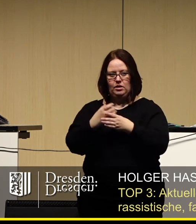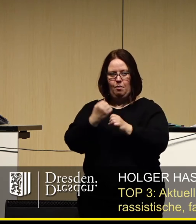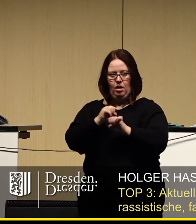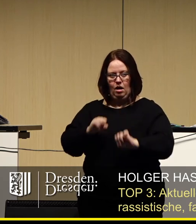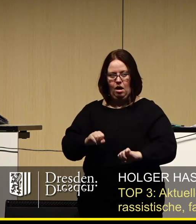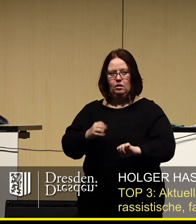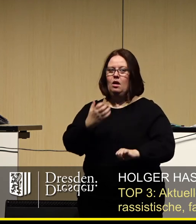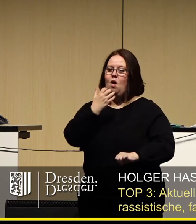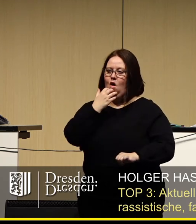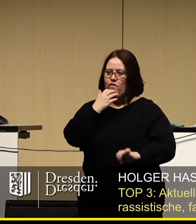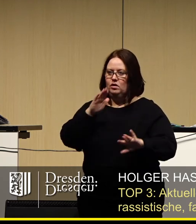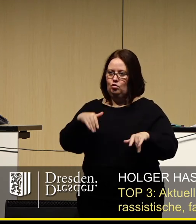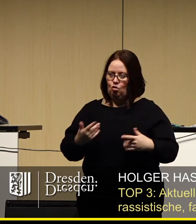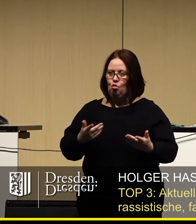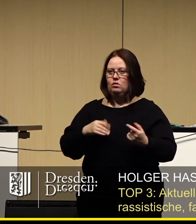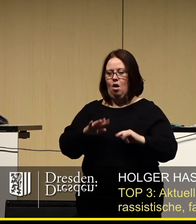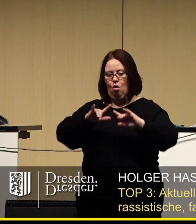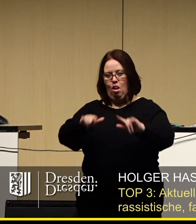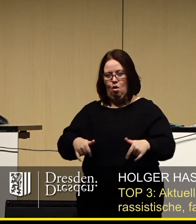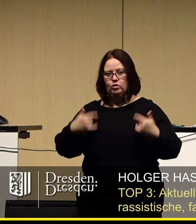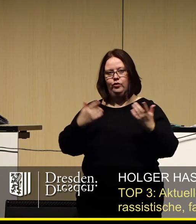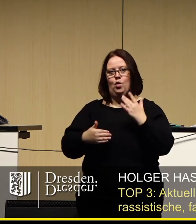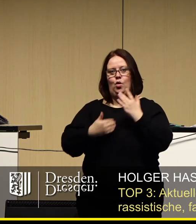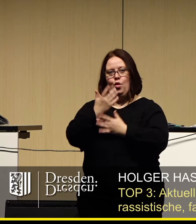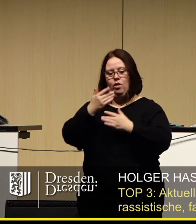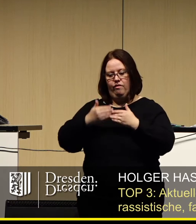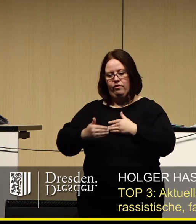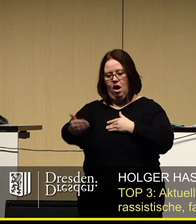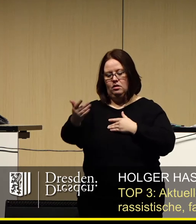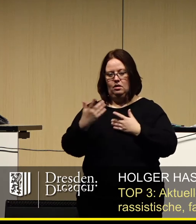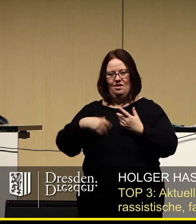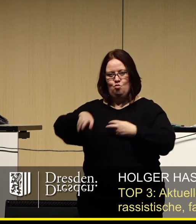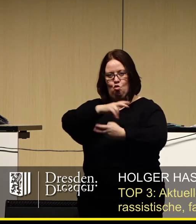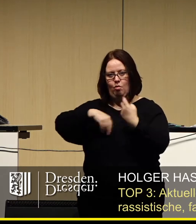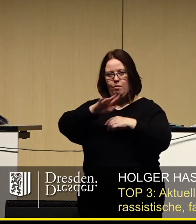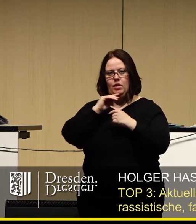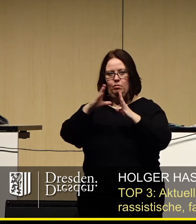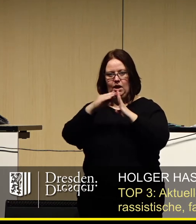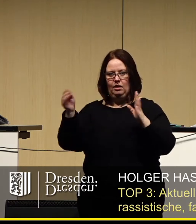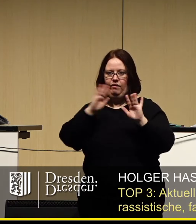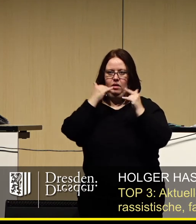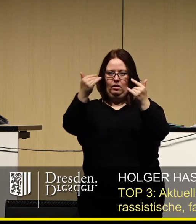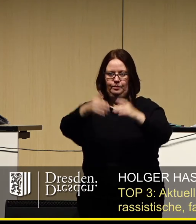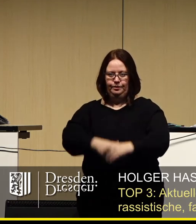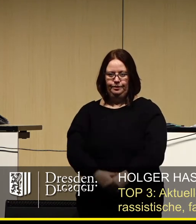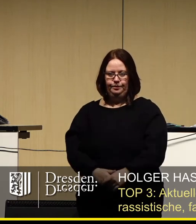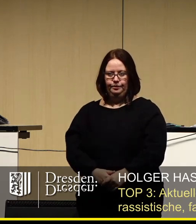Nutzen wir sie und nehmen wir dies als Auftakt für eine neue Phase im Umgang mit Pegida. Vielen Dank.